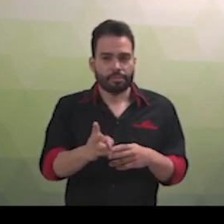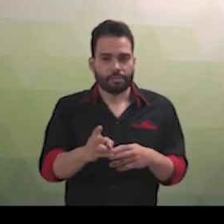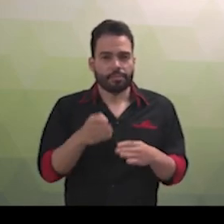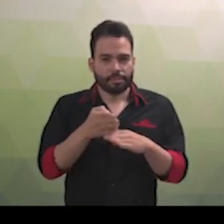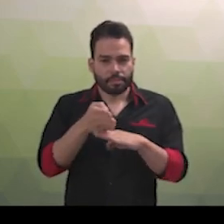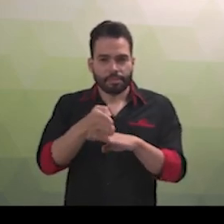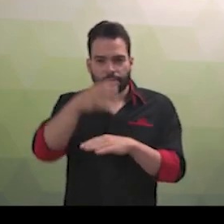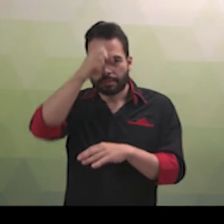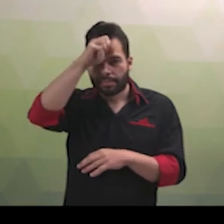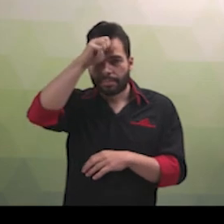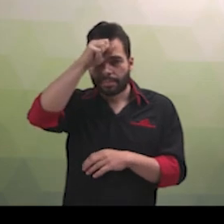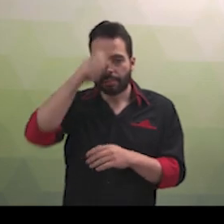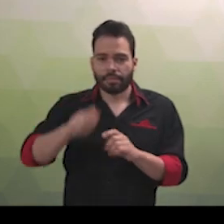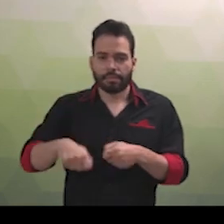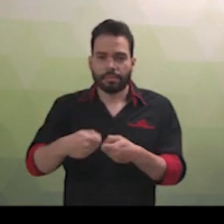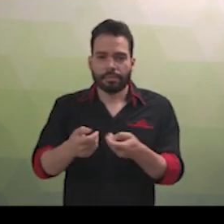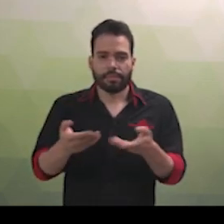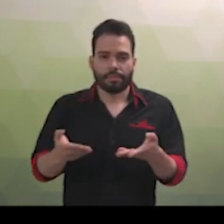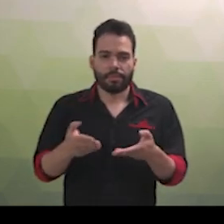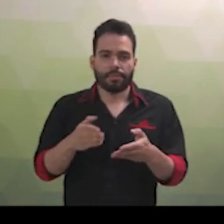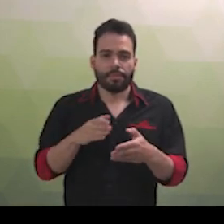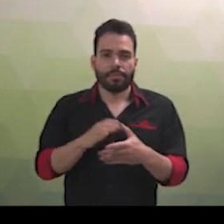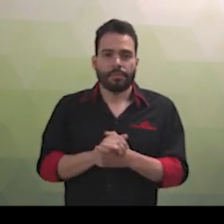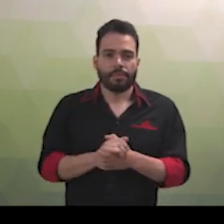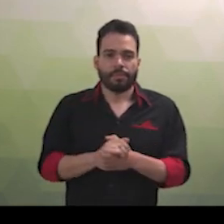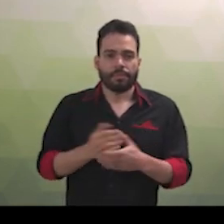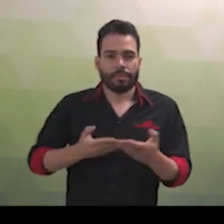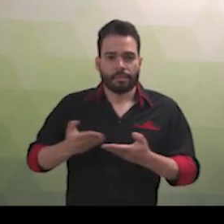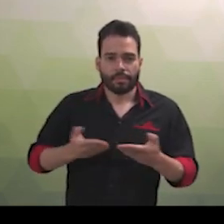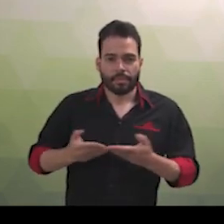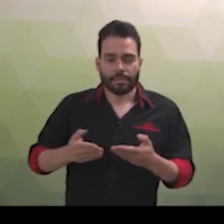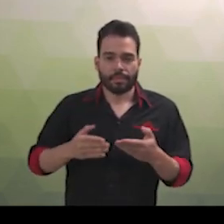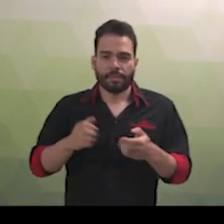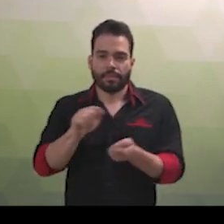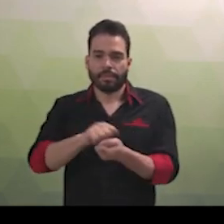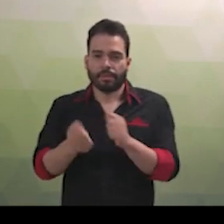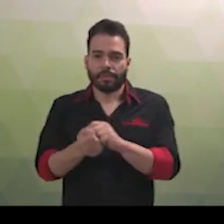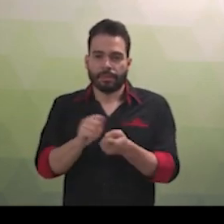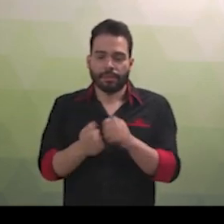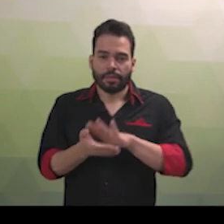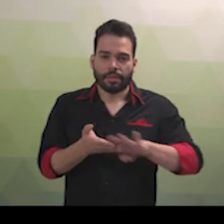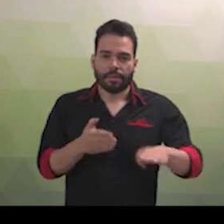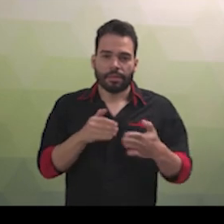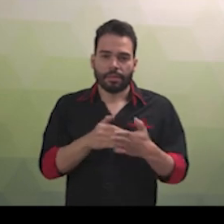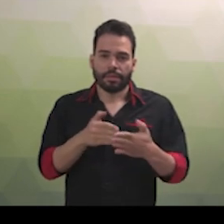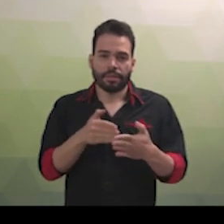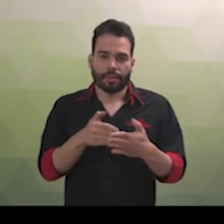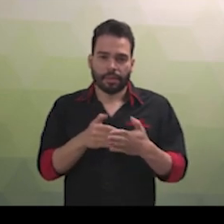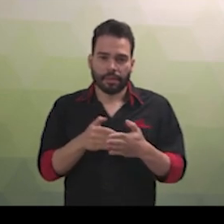de serviços e de recursos de acessibilidade, que eliminem as barreiras e promovam a inclusão plena. Adoção de